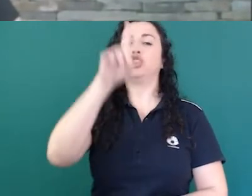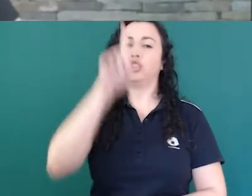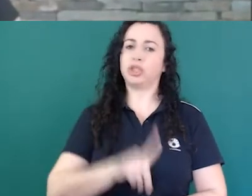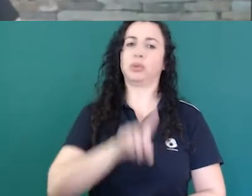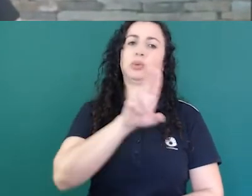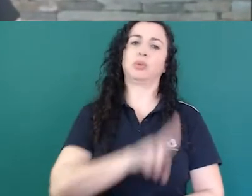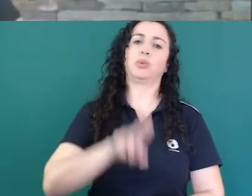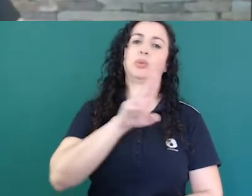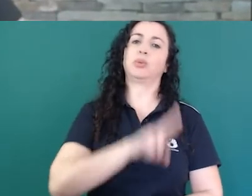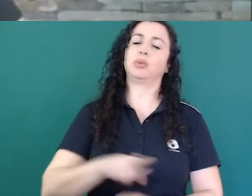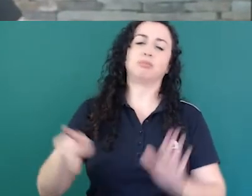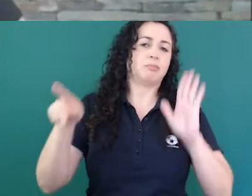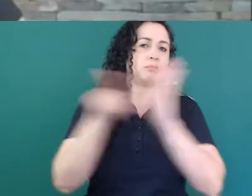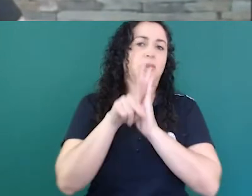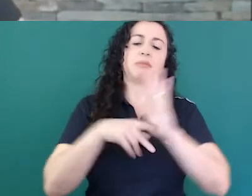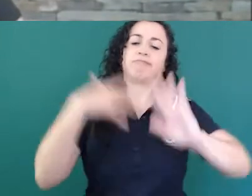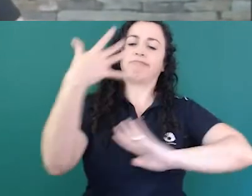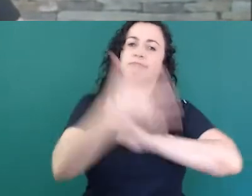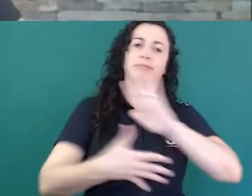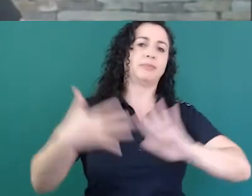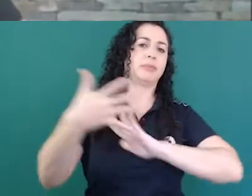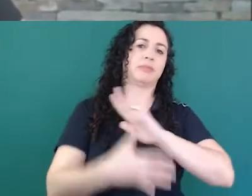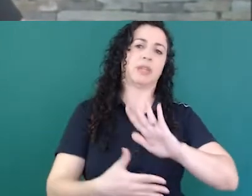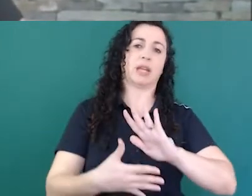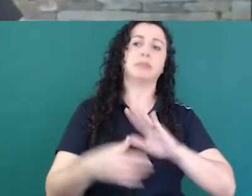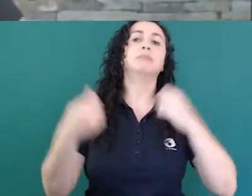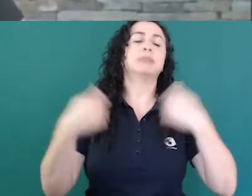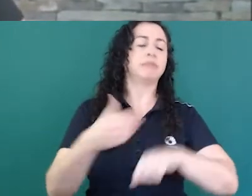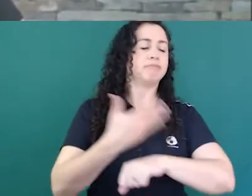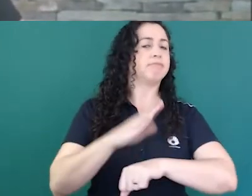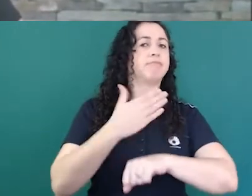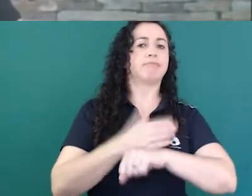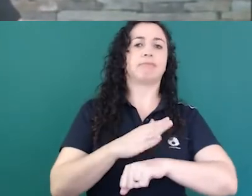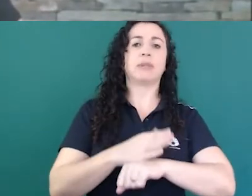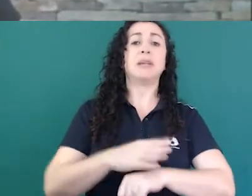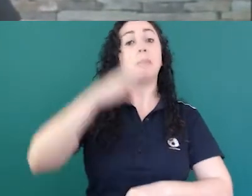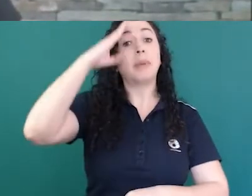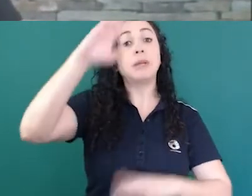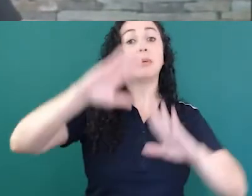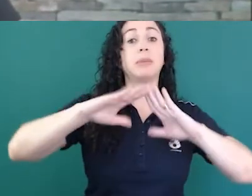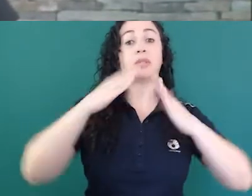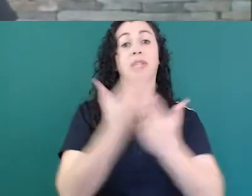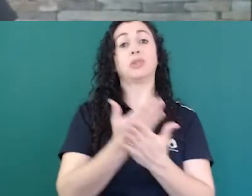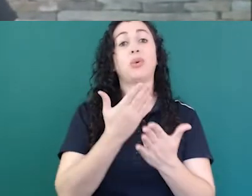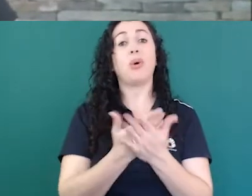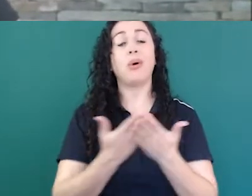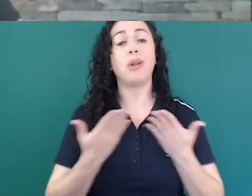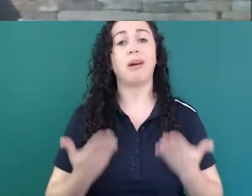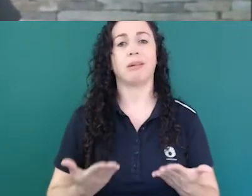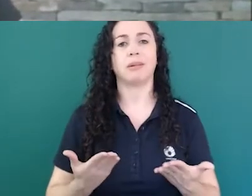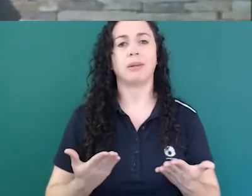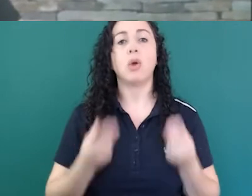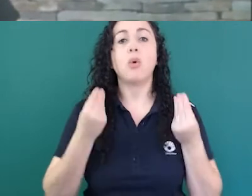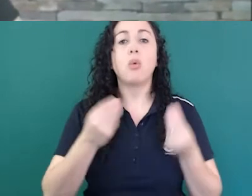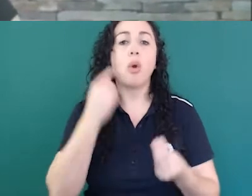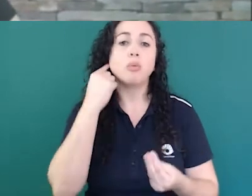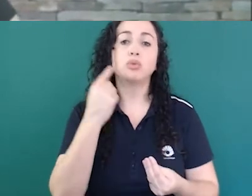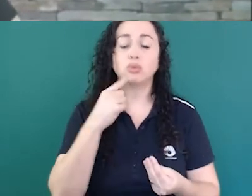exercer principalmente na escola porque como ele ele vai aprender se ele não usar essa língua se a gente